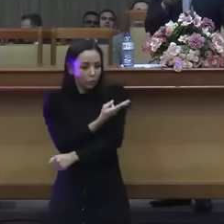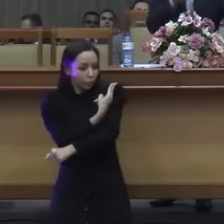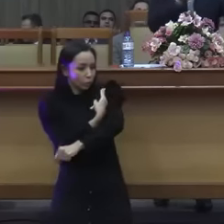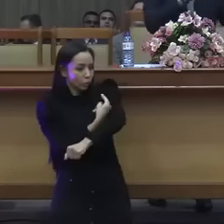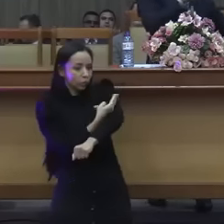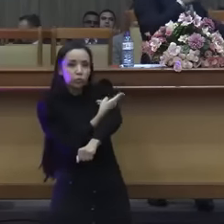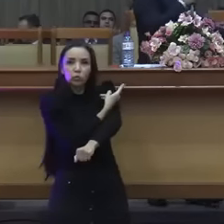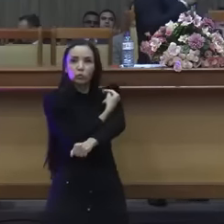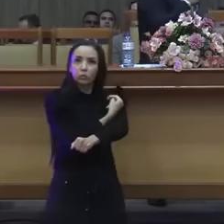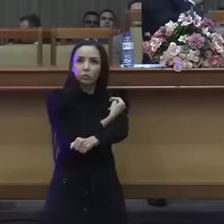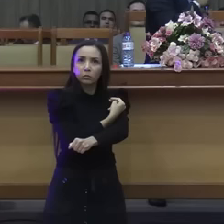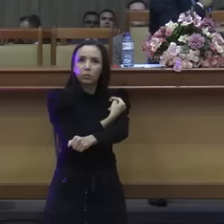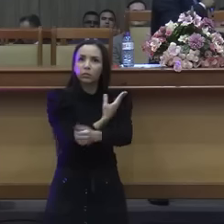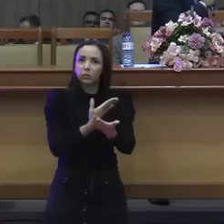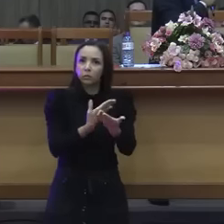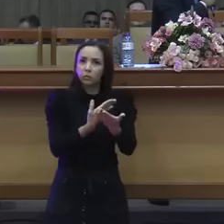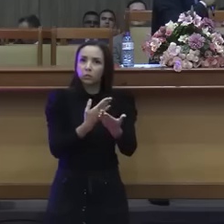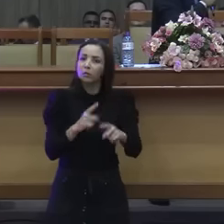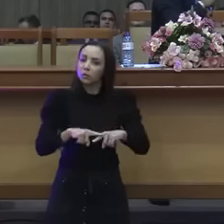Mas era do mundo.